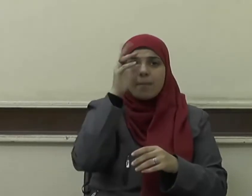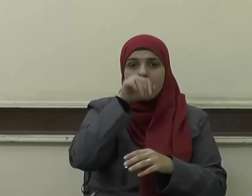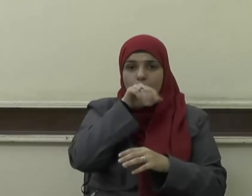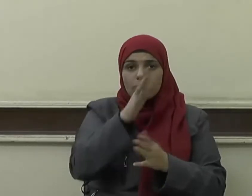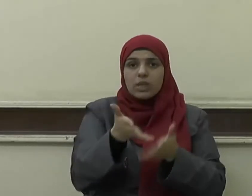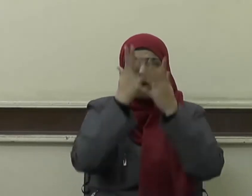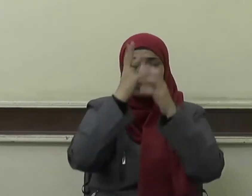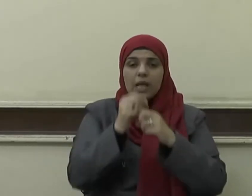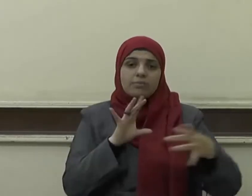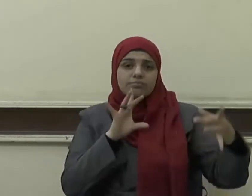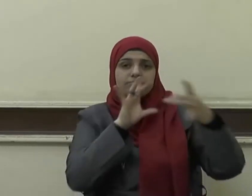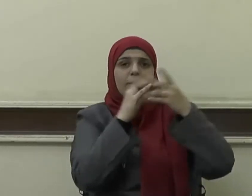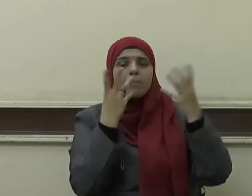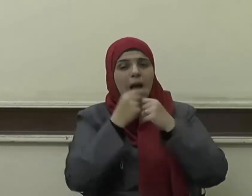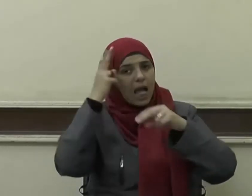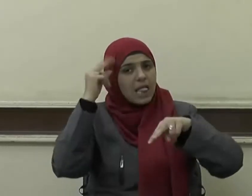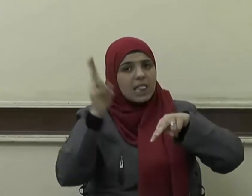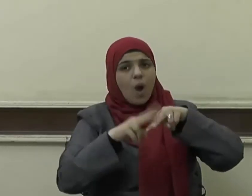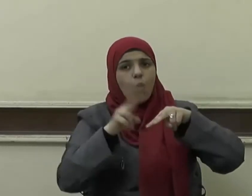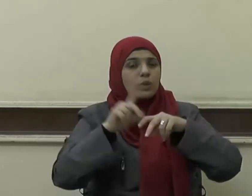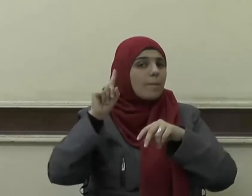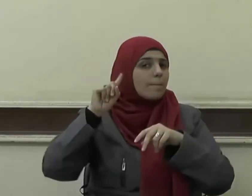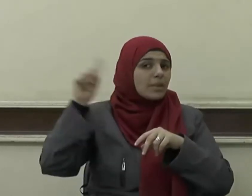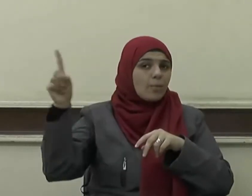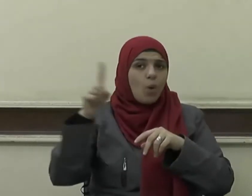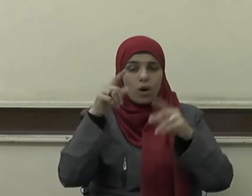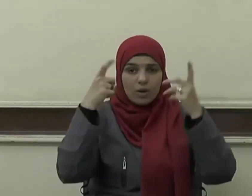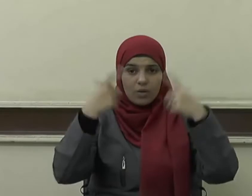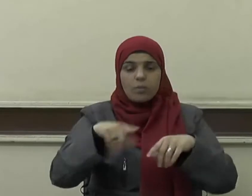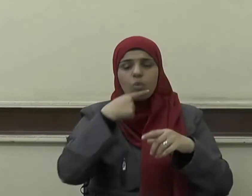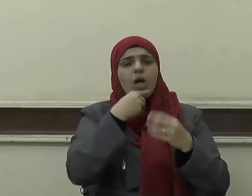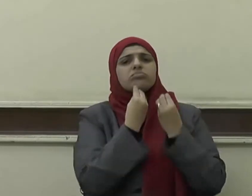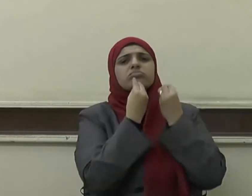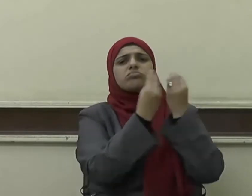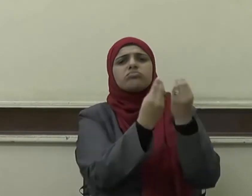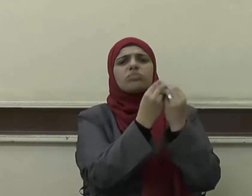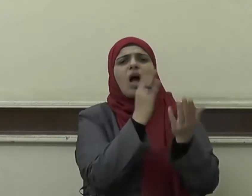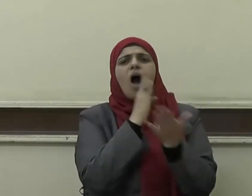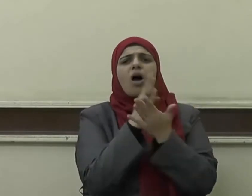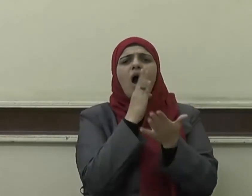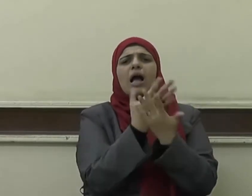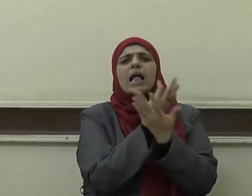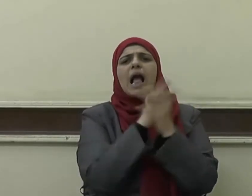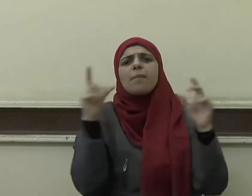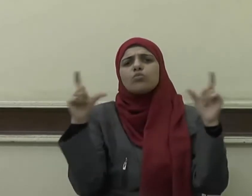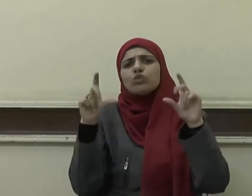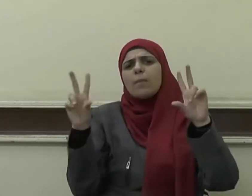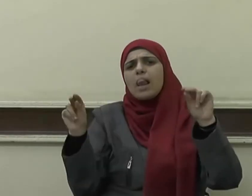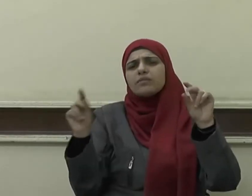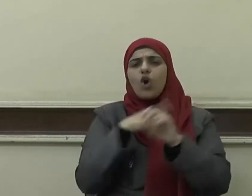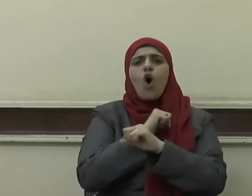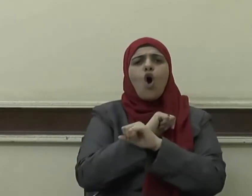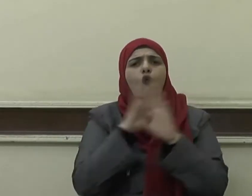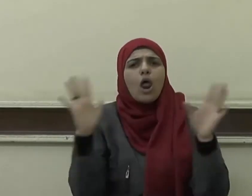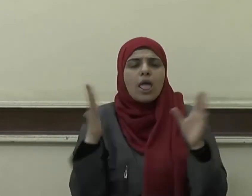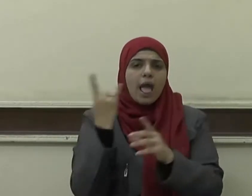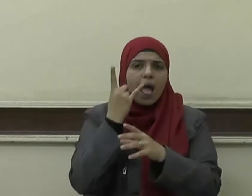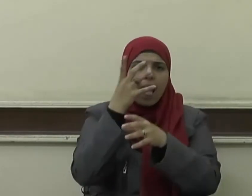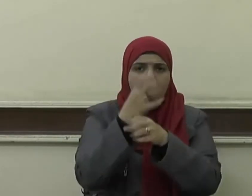اليهود كل حقوق المسلمين من الحرية والأمن والسلام وألزمهم فيها بالدفاع